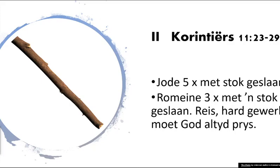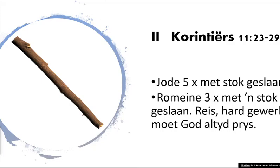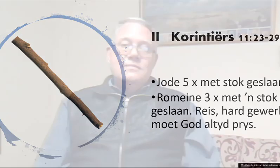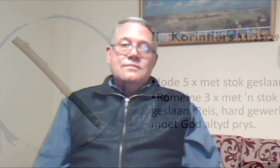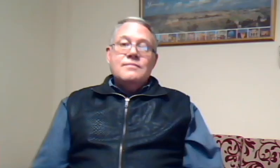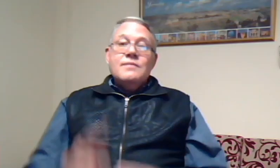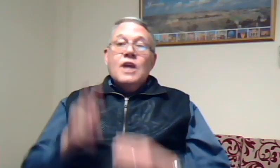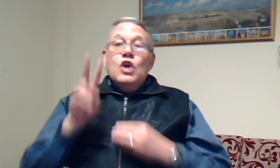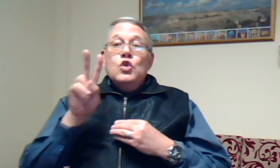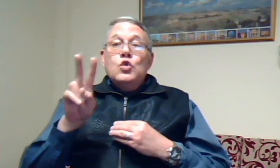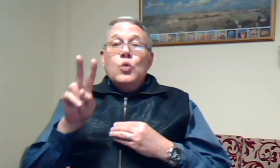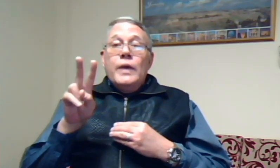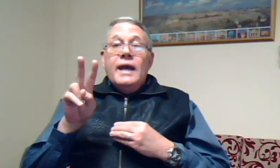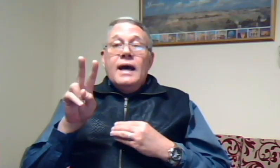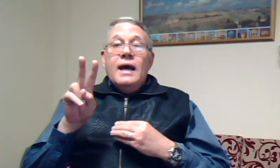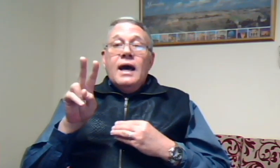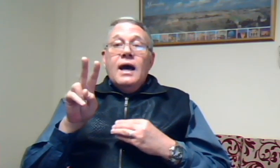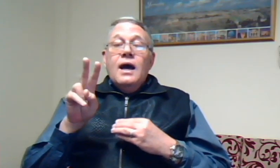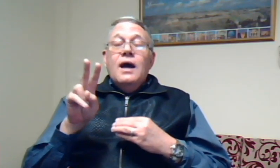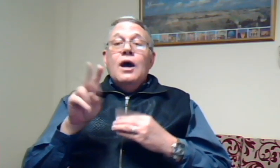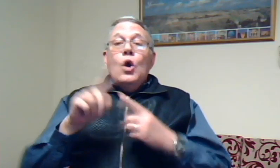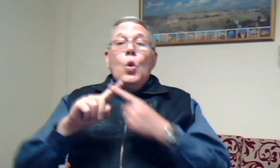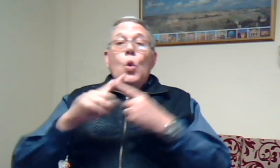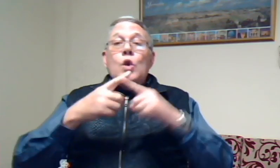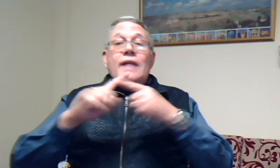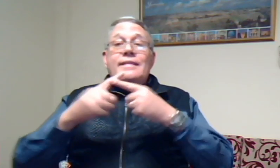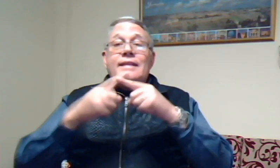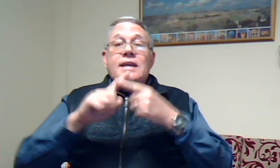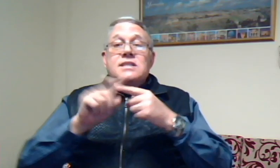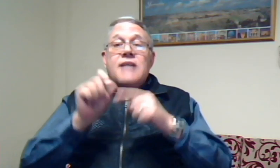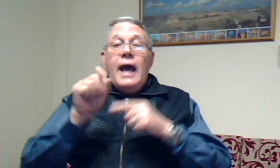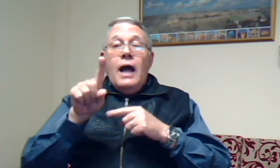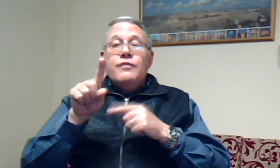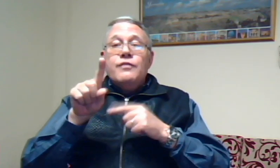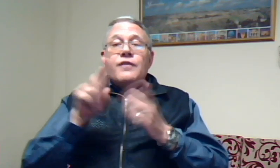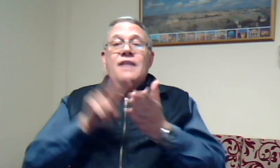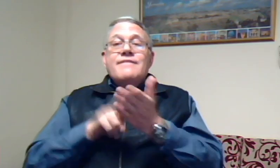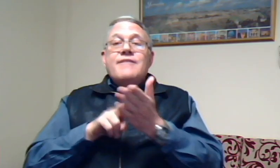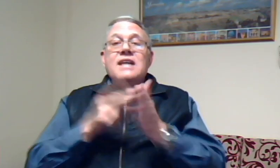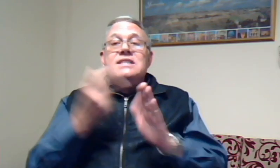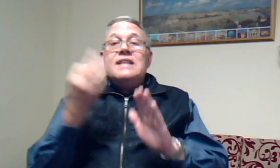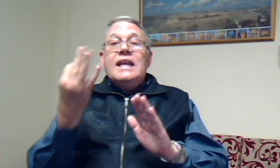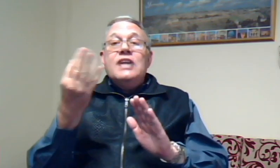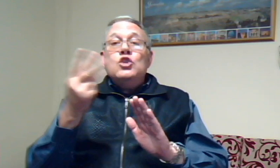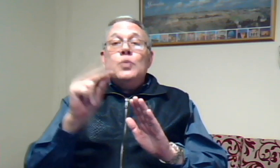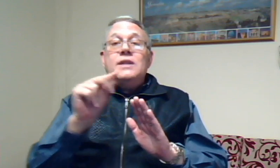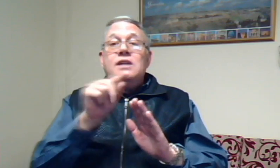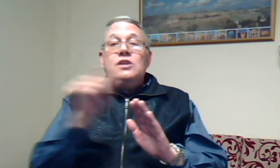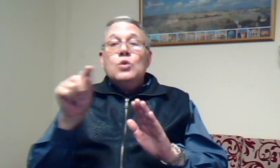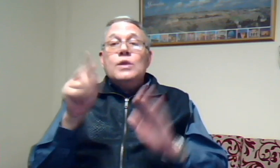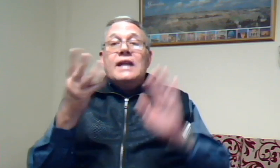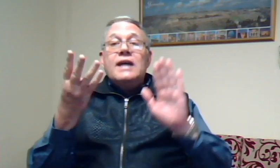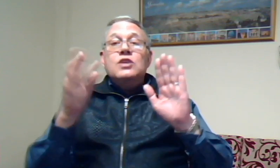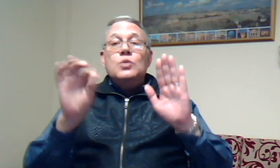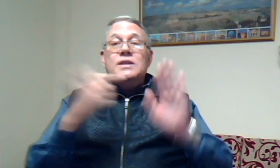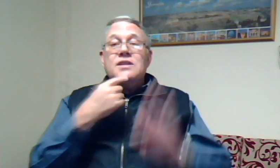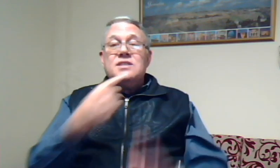2 Korinties 11 Vers 23 Tot 29 Sê